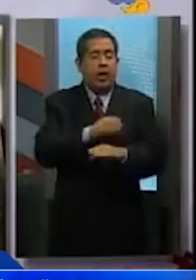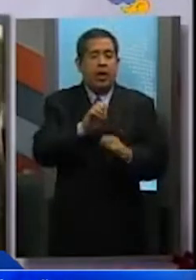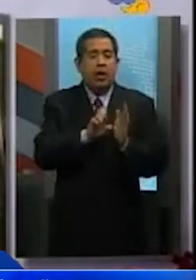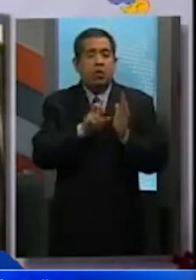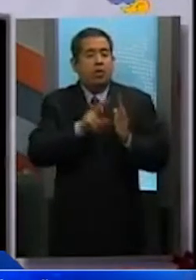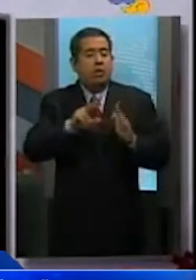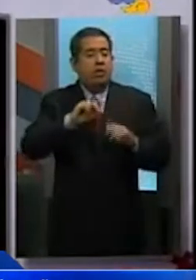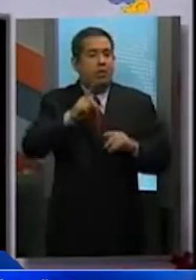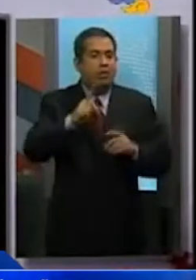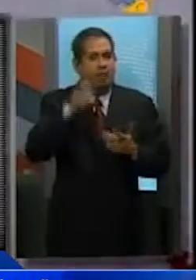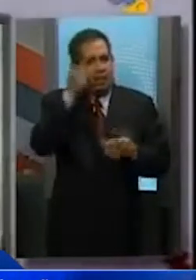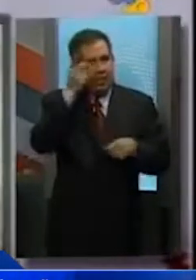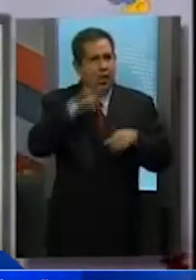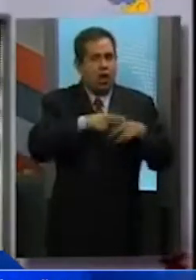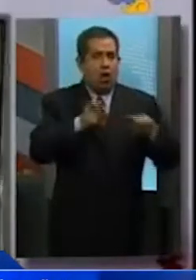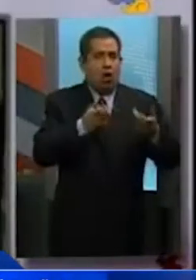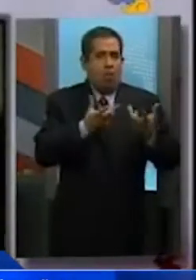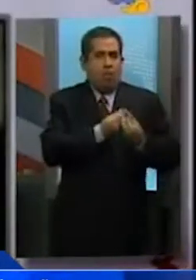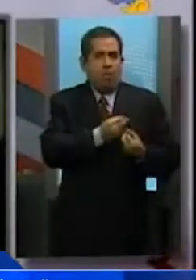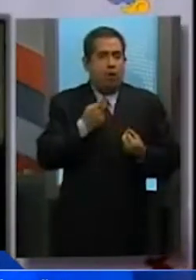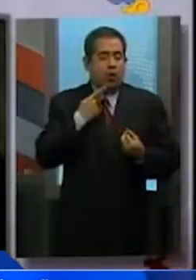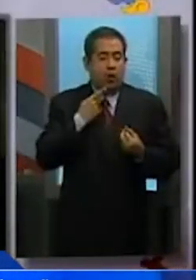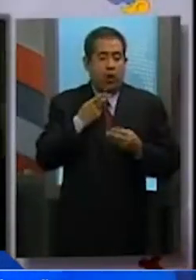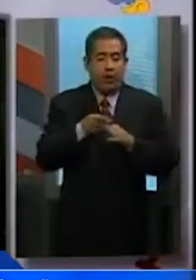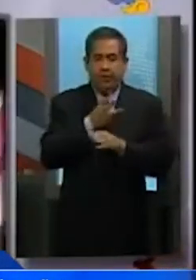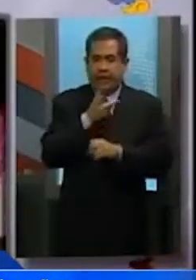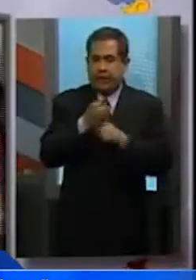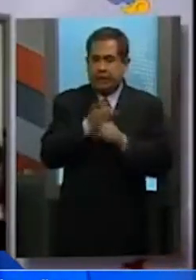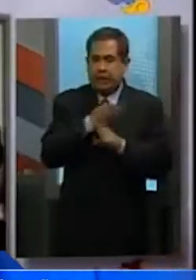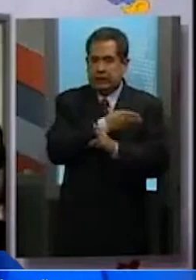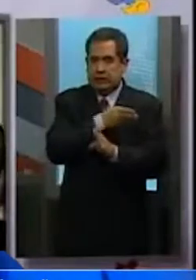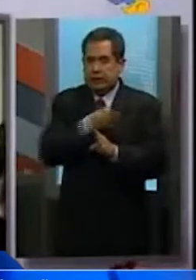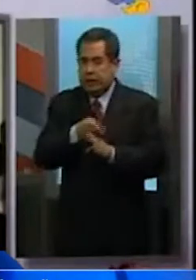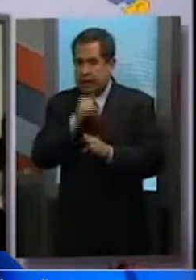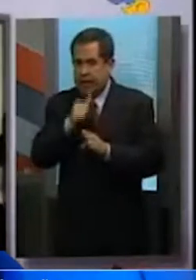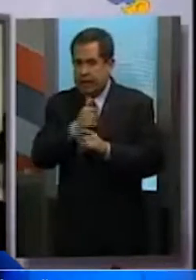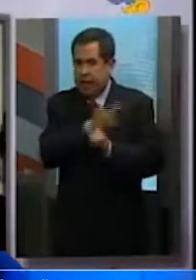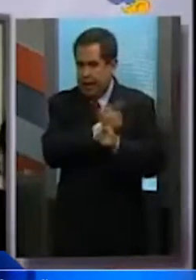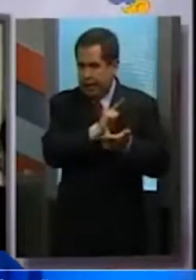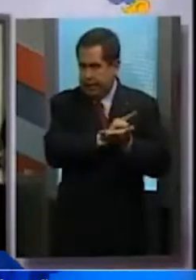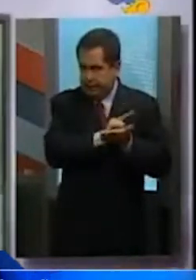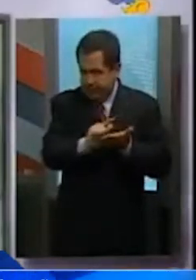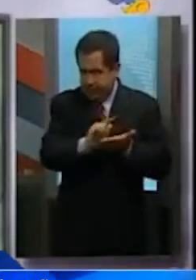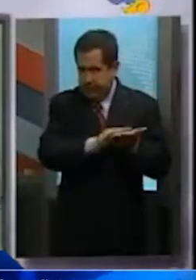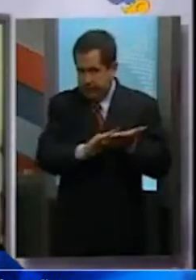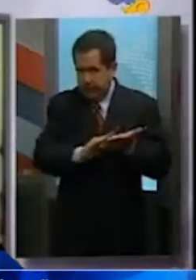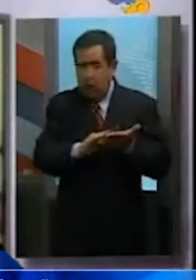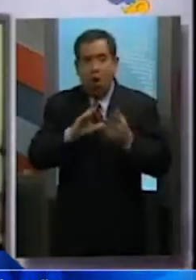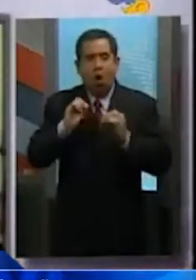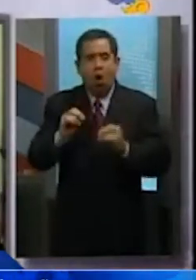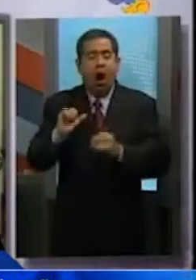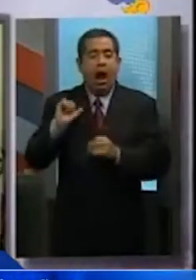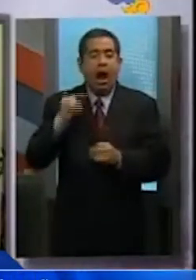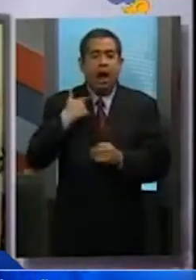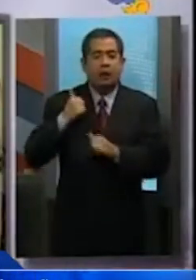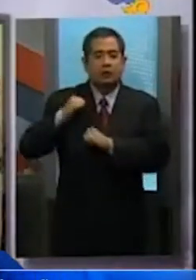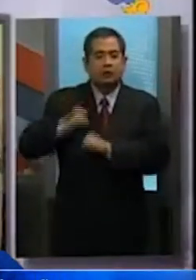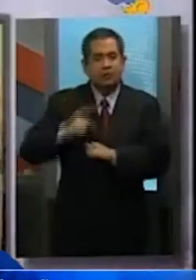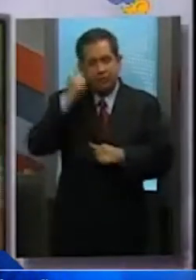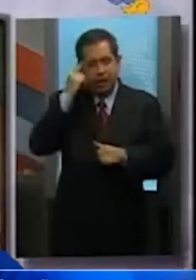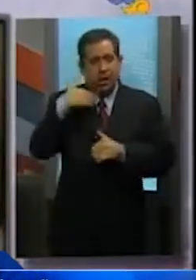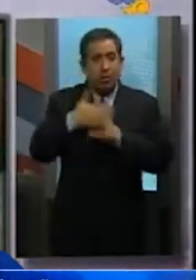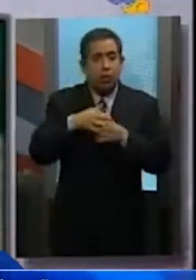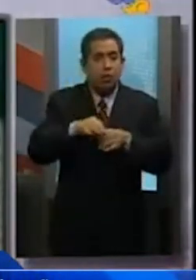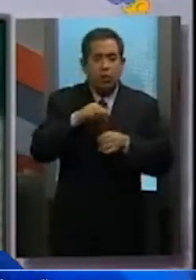dirección de partidos políticos en los tres años inmediatos a la fecha del nombramiento, así como no haber desempeñado algún cargo de